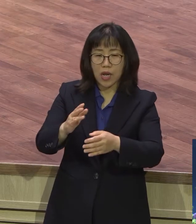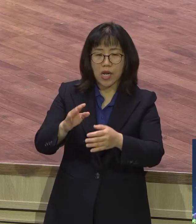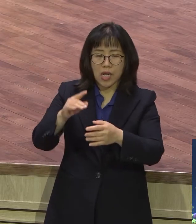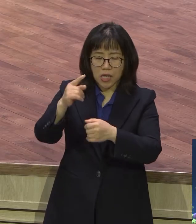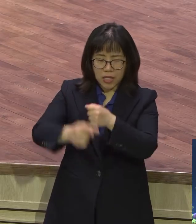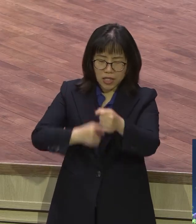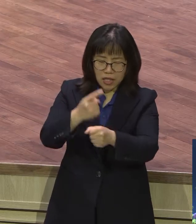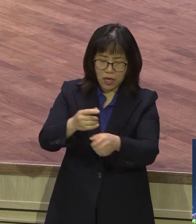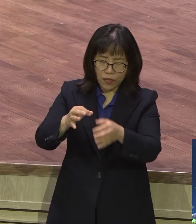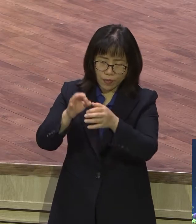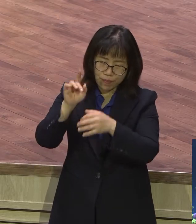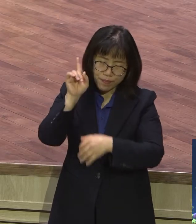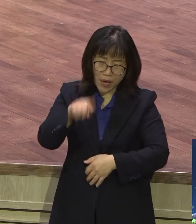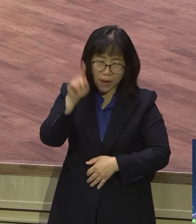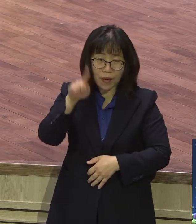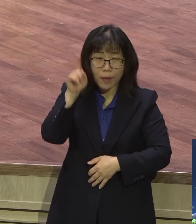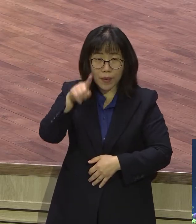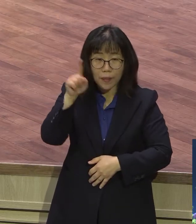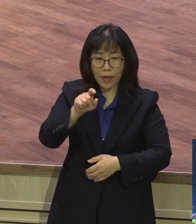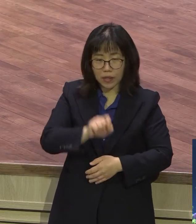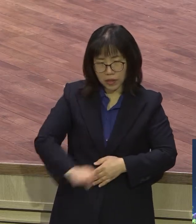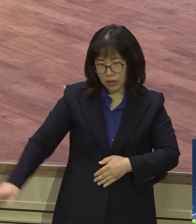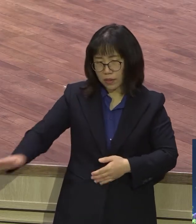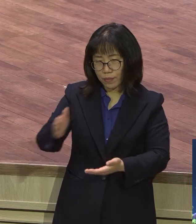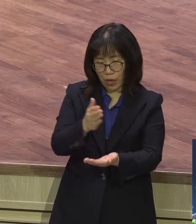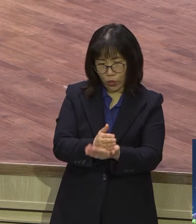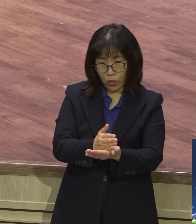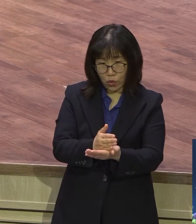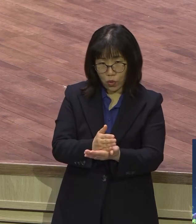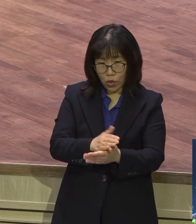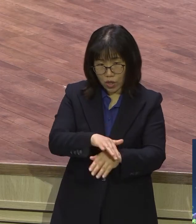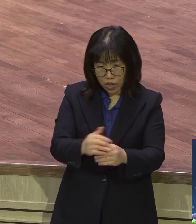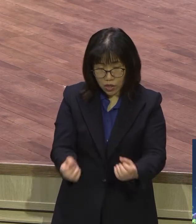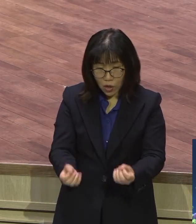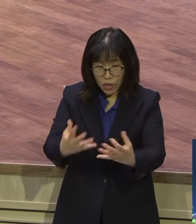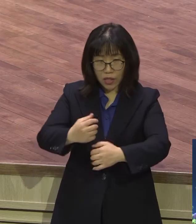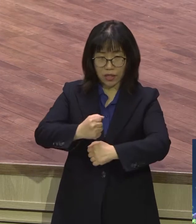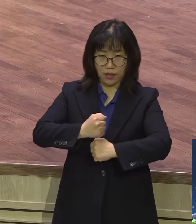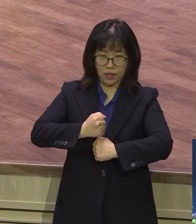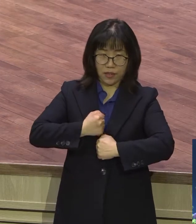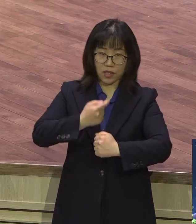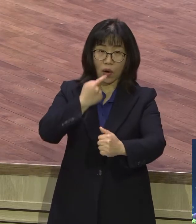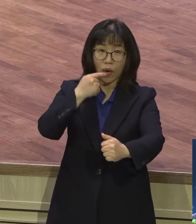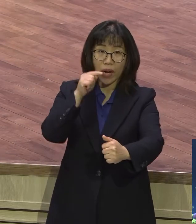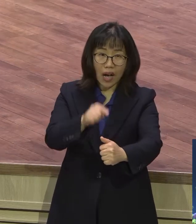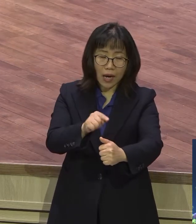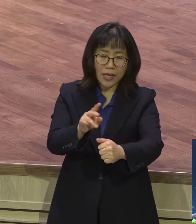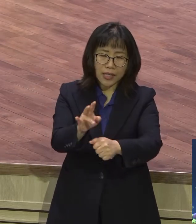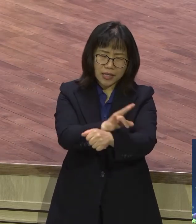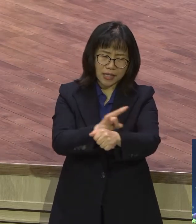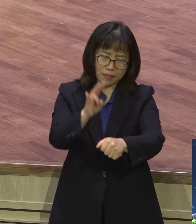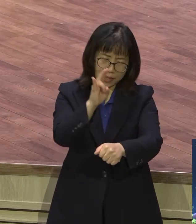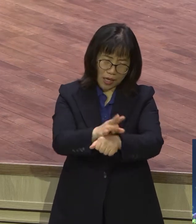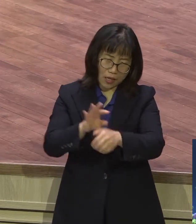절기를 지켜라 절기를 지켜라 이게 무슨 말이에요 이것이 24시 누려라 그 말이에요